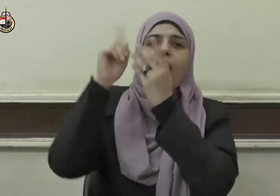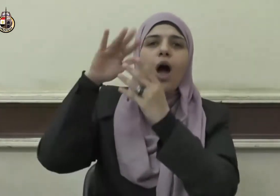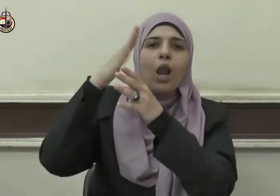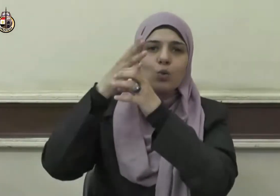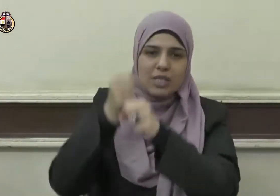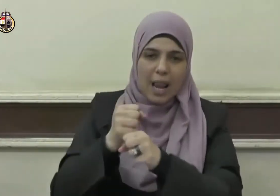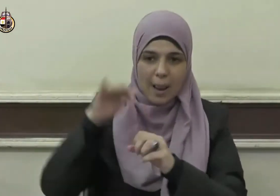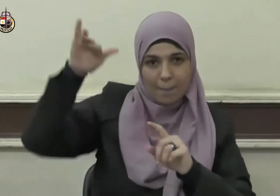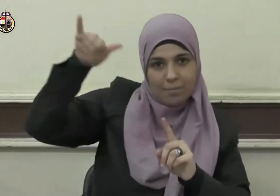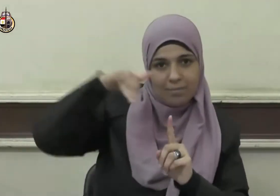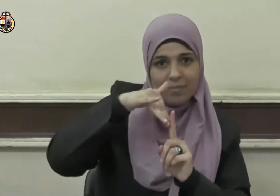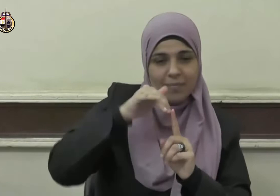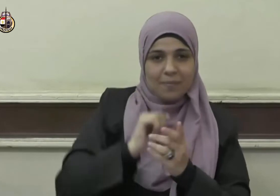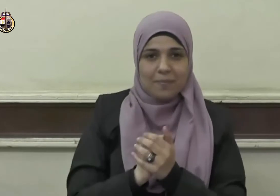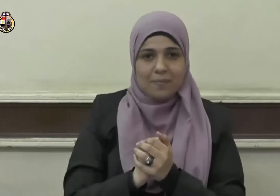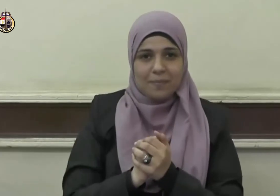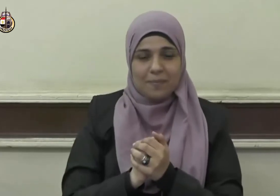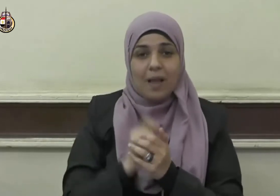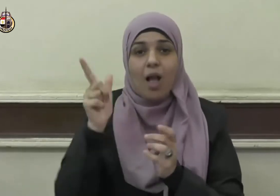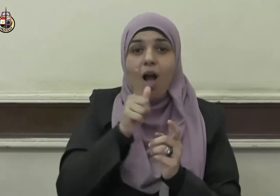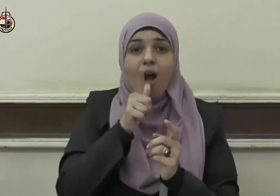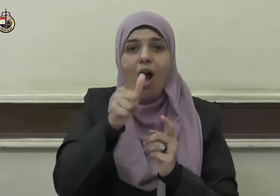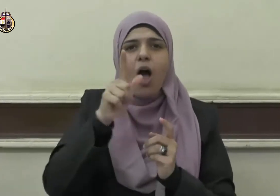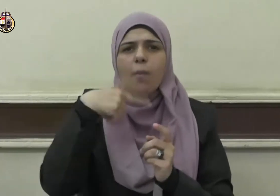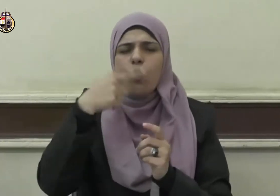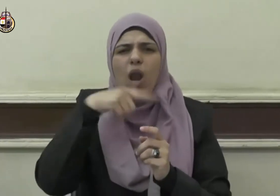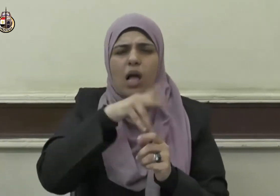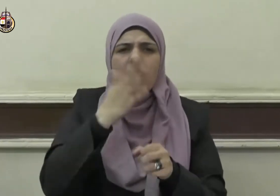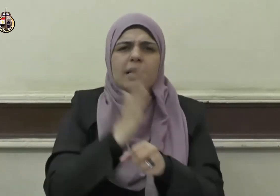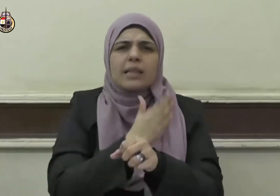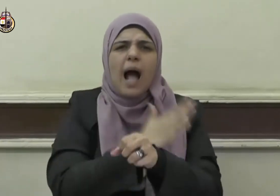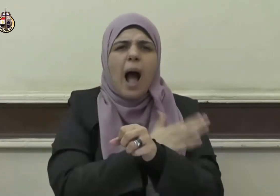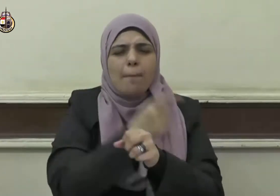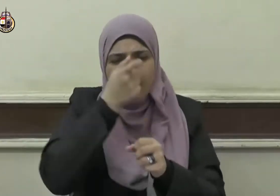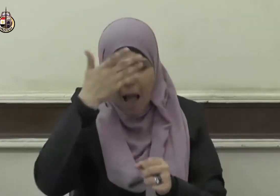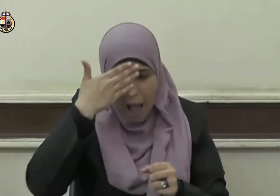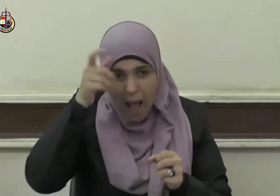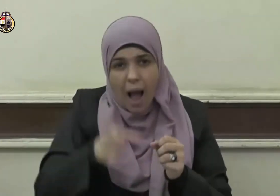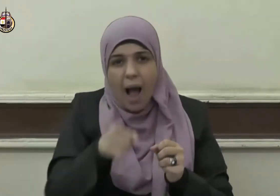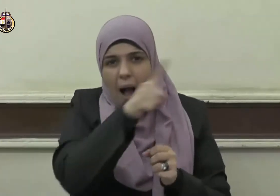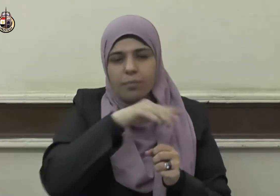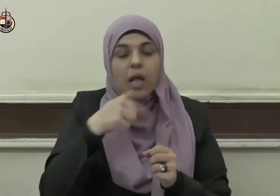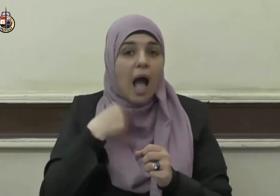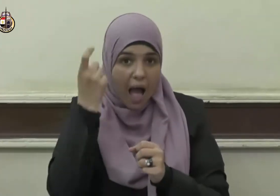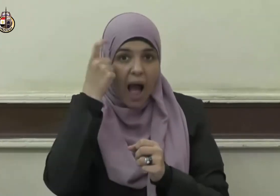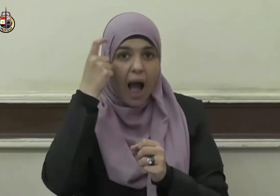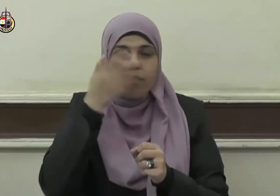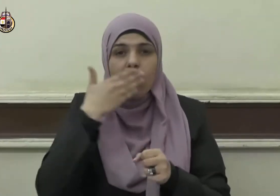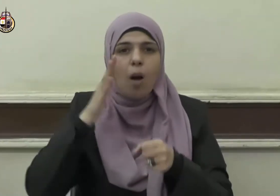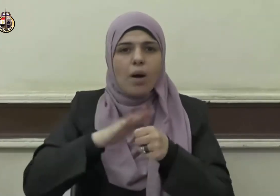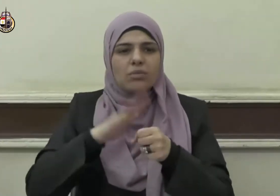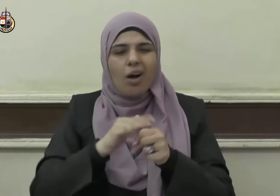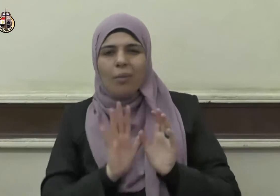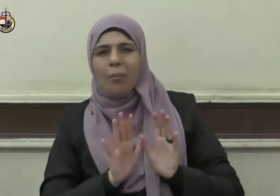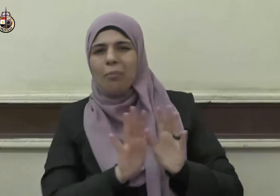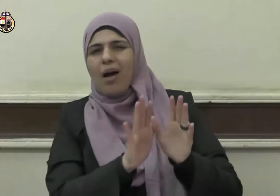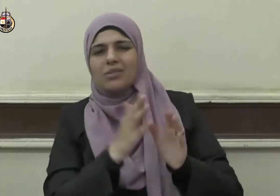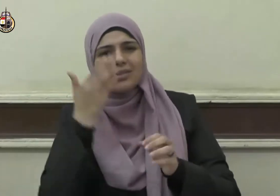وسلم فقال شقي عبد أدرق رمضان فانسلق منه ولم